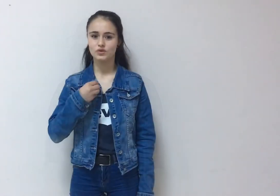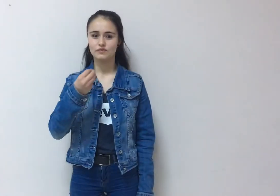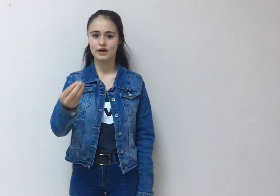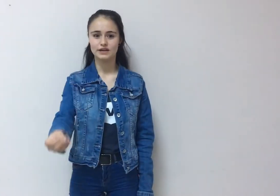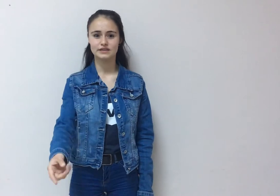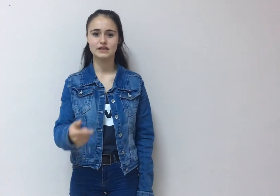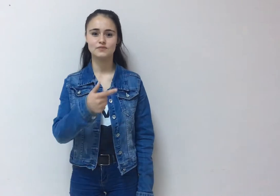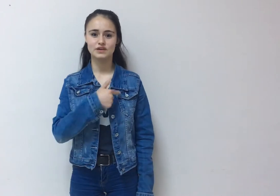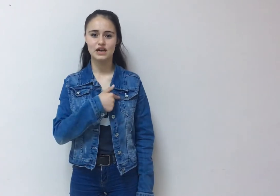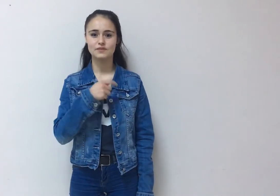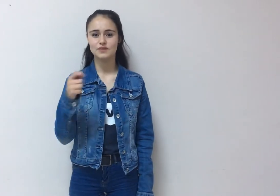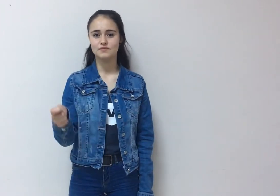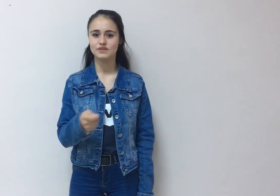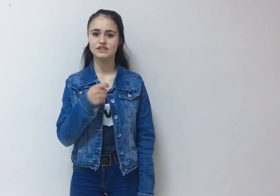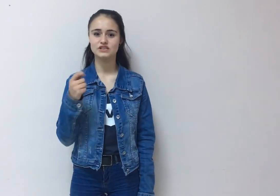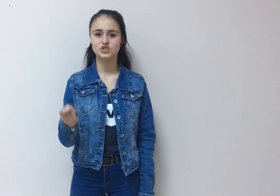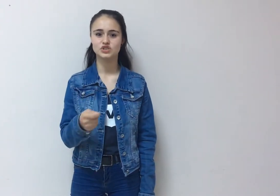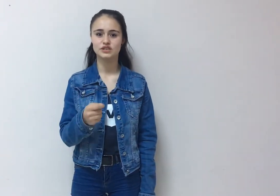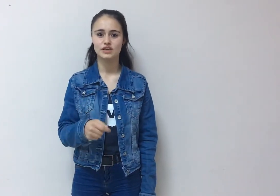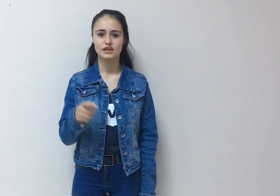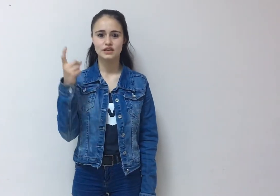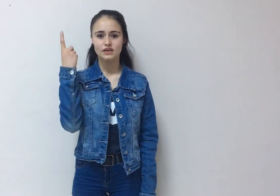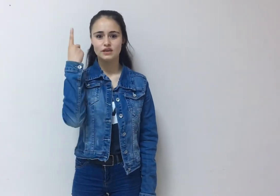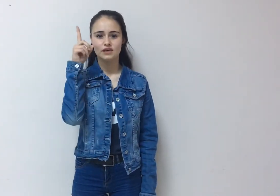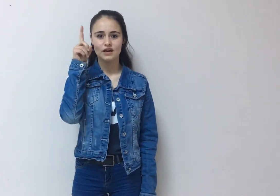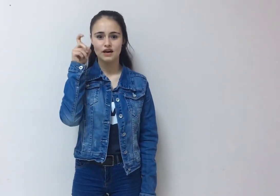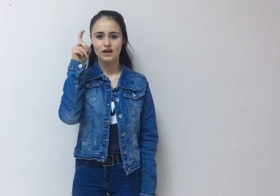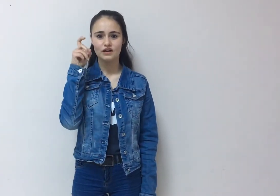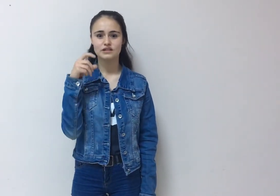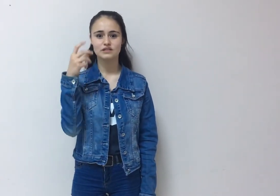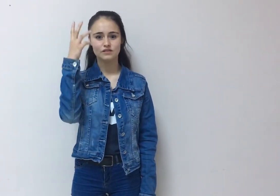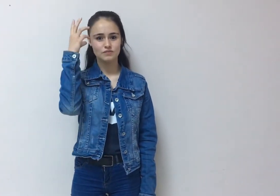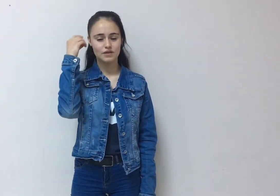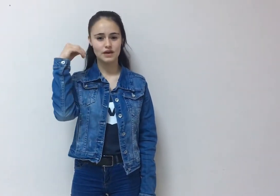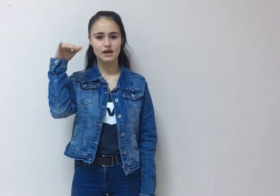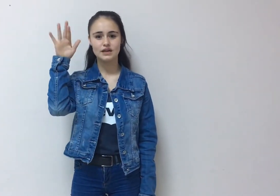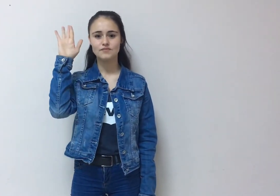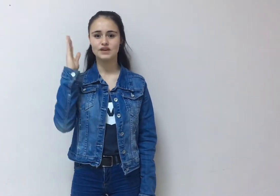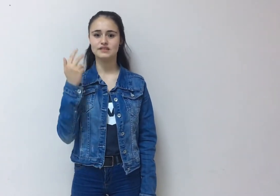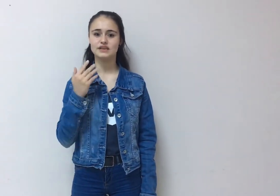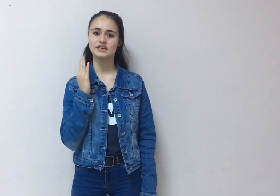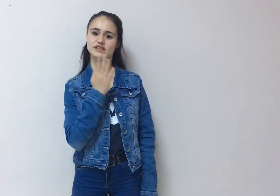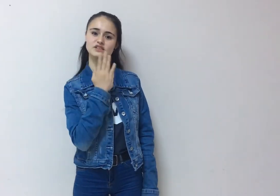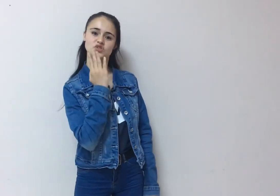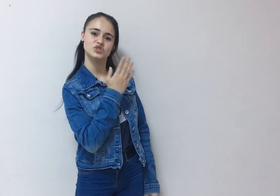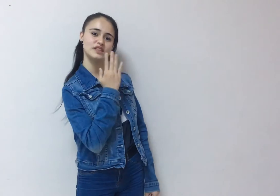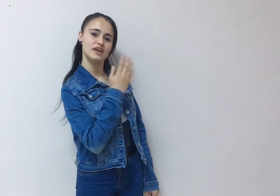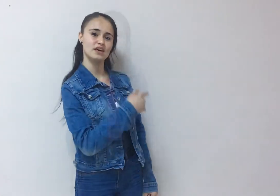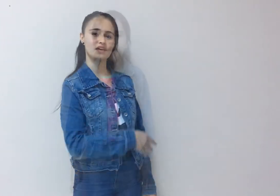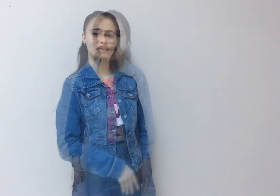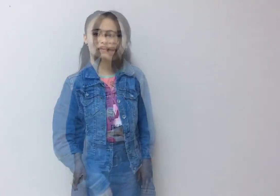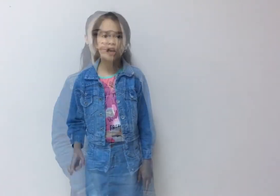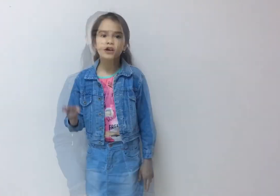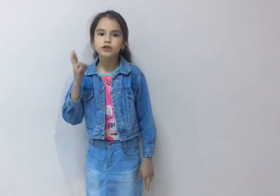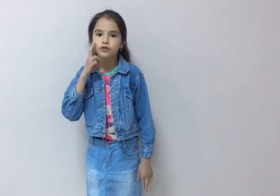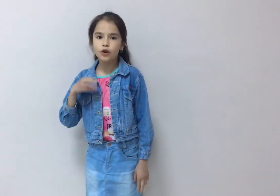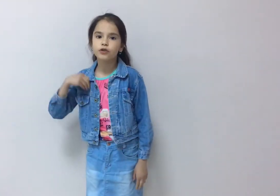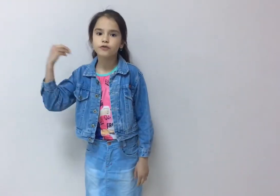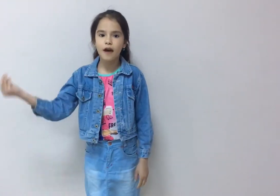Son derdim kalbimin işine, aklım ermedi gidişine. Son